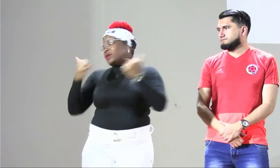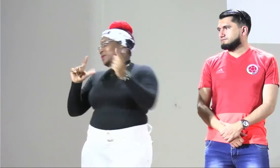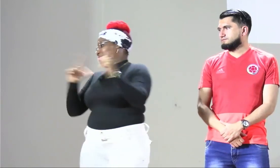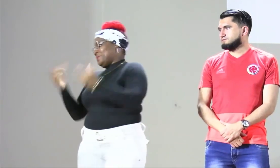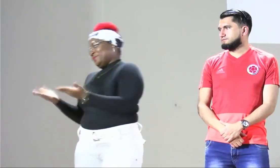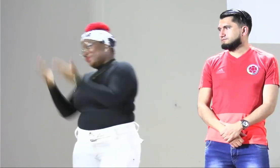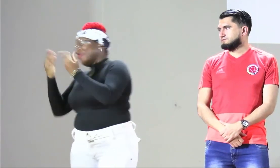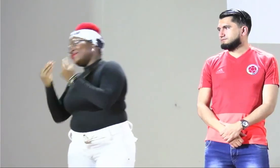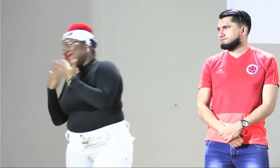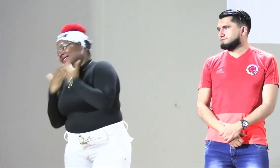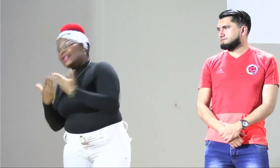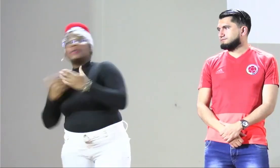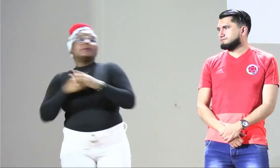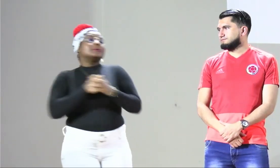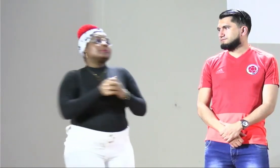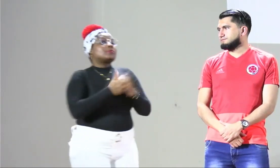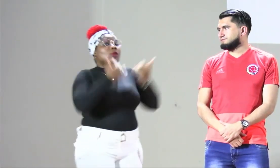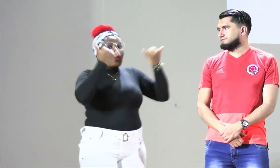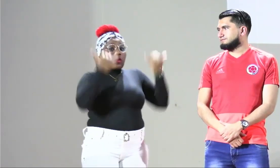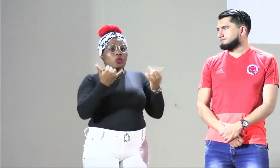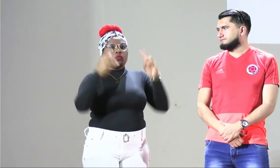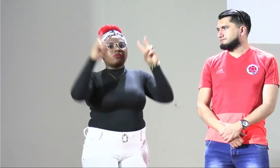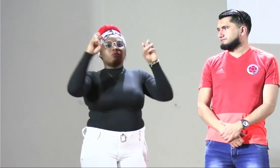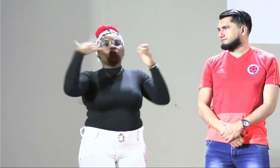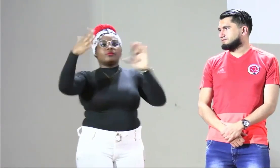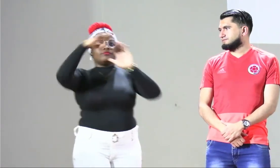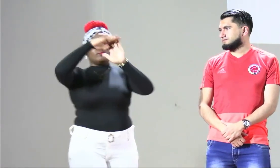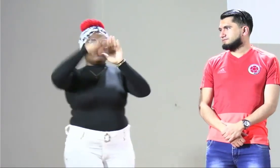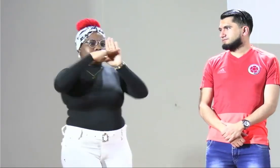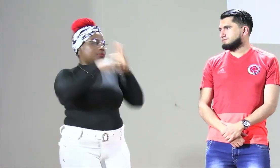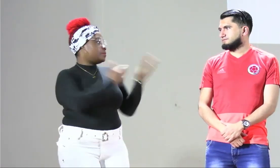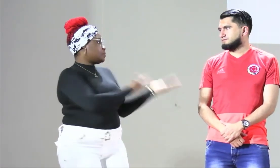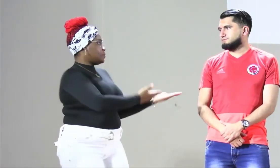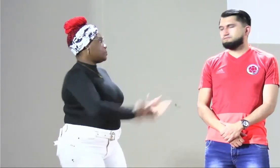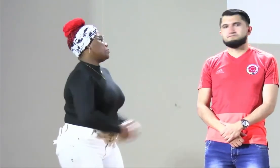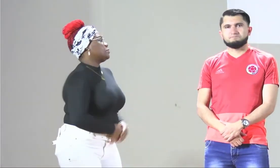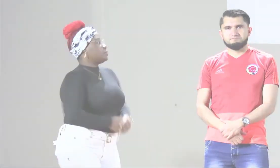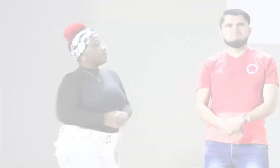también a las personas que participaron muchísimas gracias ahora continuamos gracias